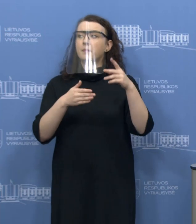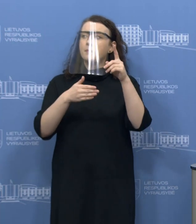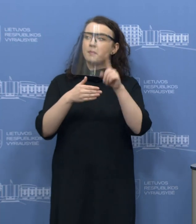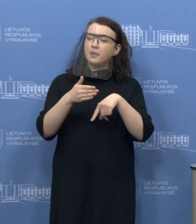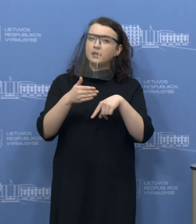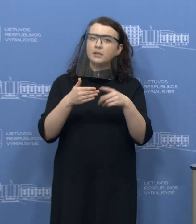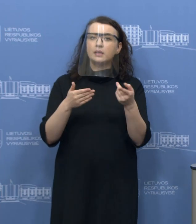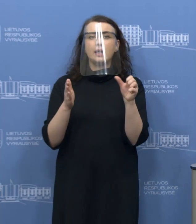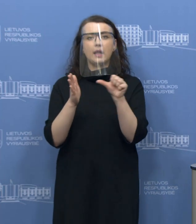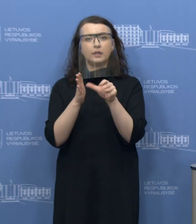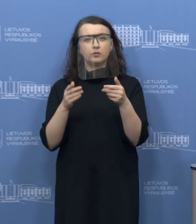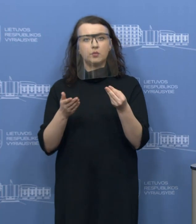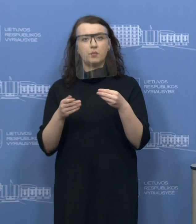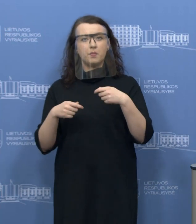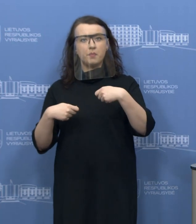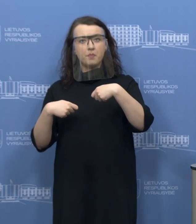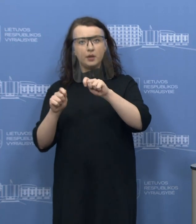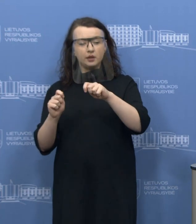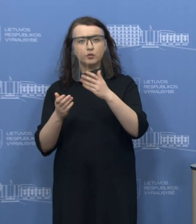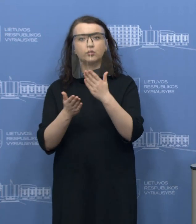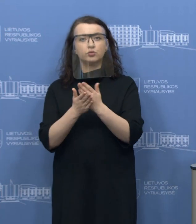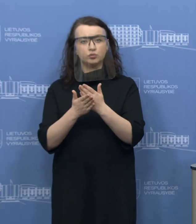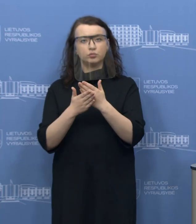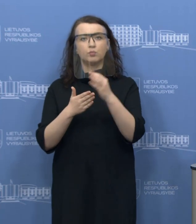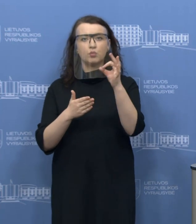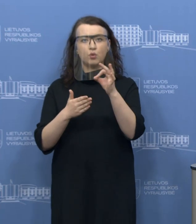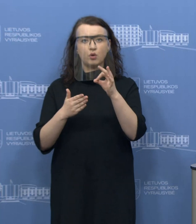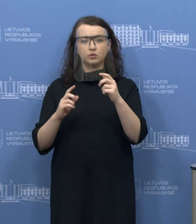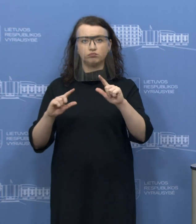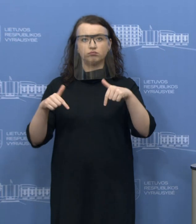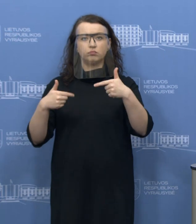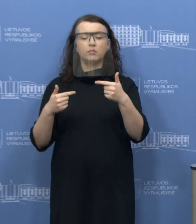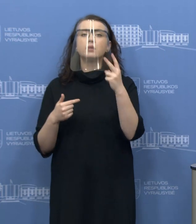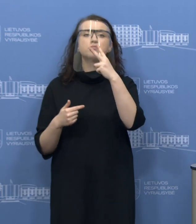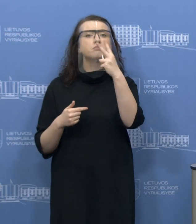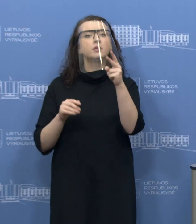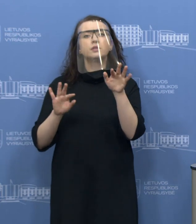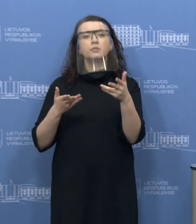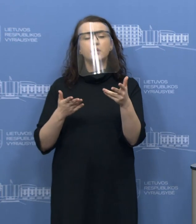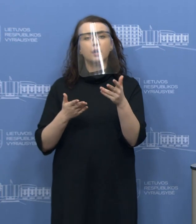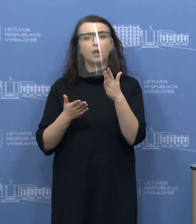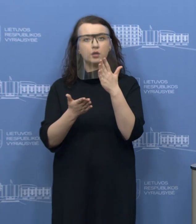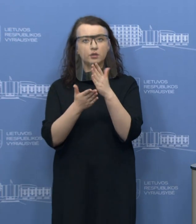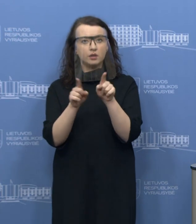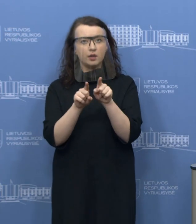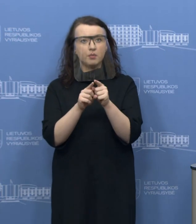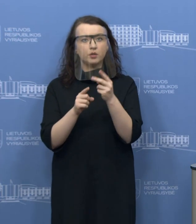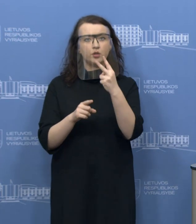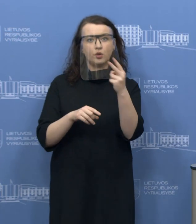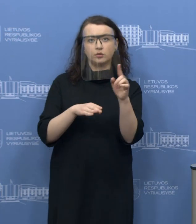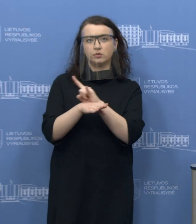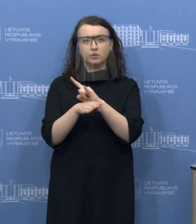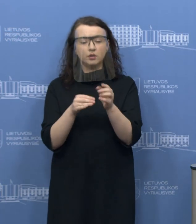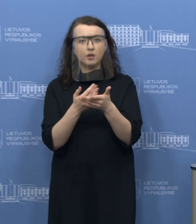elektroninė priekybo šiek tiek yra išaugęs, tačiau, ką mes pastebime kaip priežiūros institucija, tai, kad išaugusios yra ir grėsmis